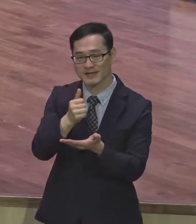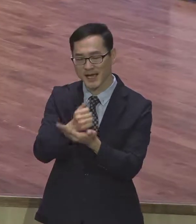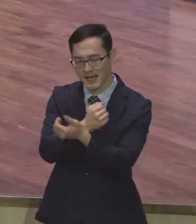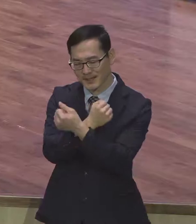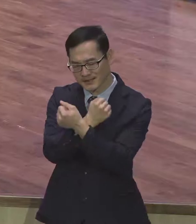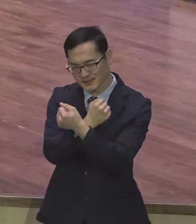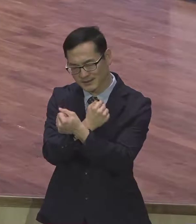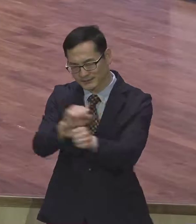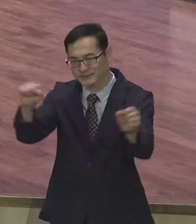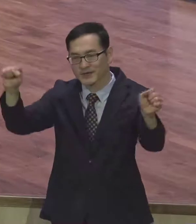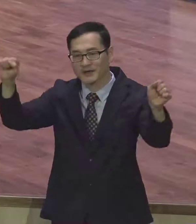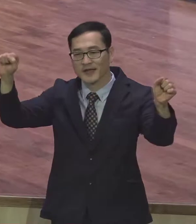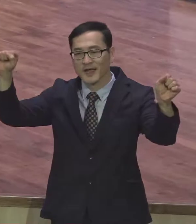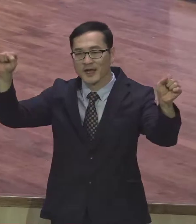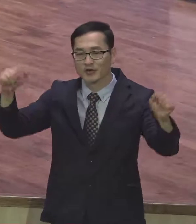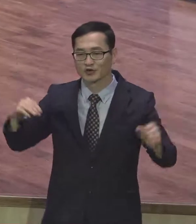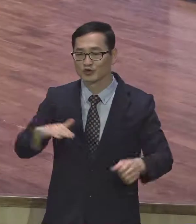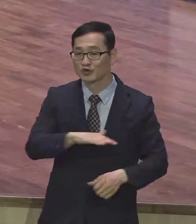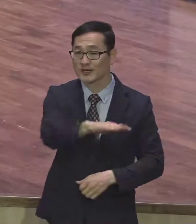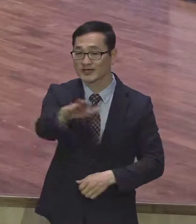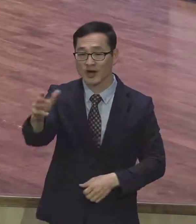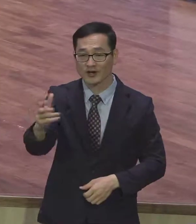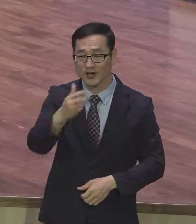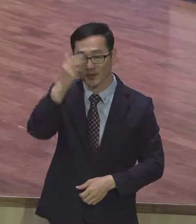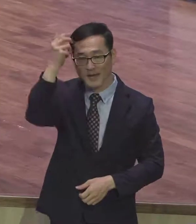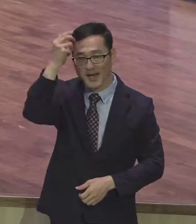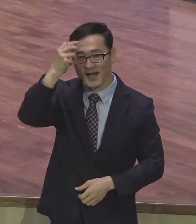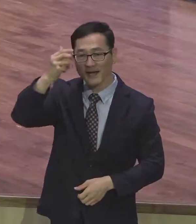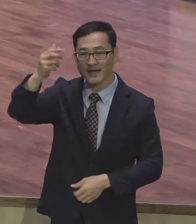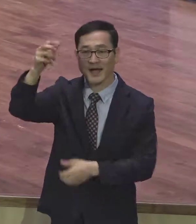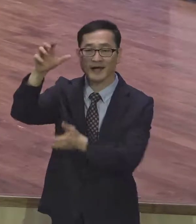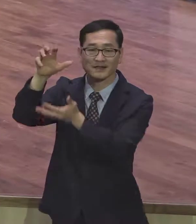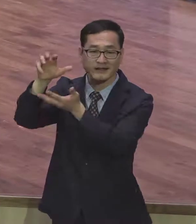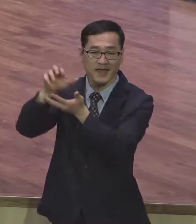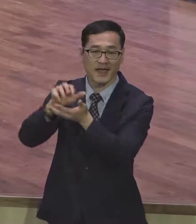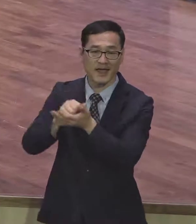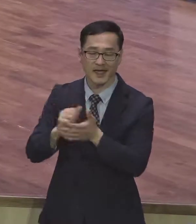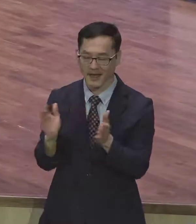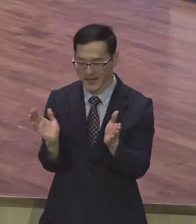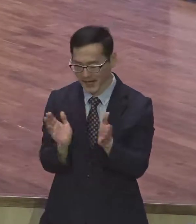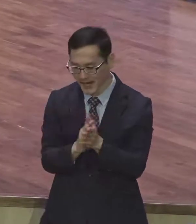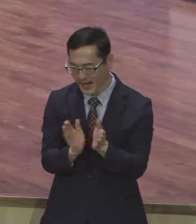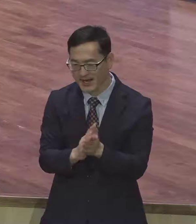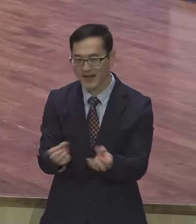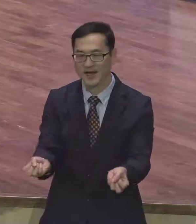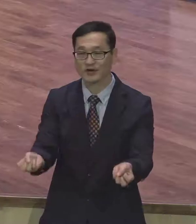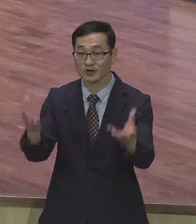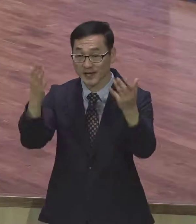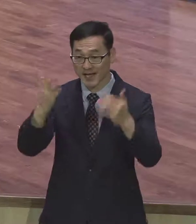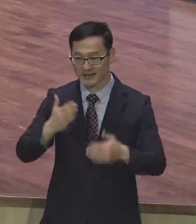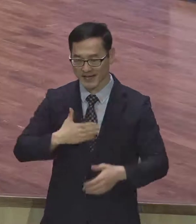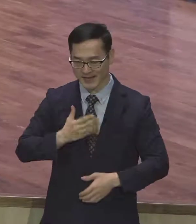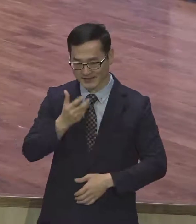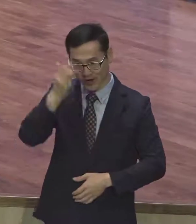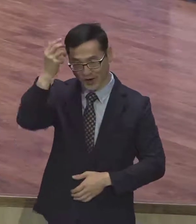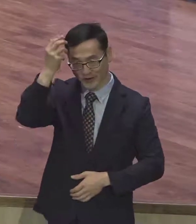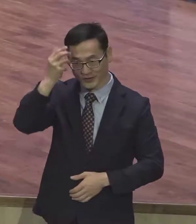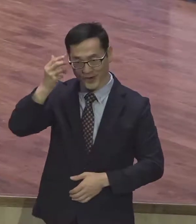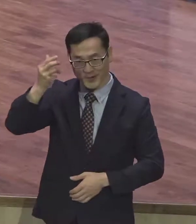사슬 끊겼네 우리 자유 받았네 할렐루야 나 성령